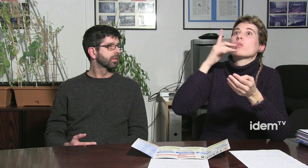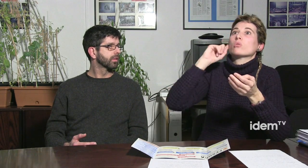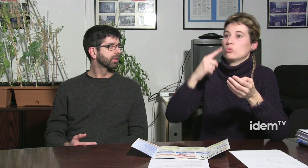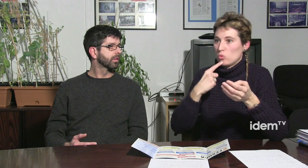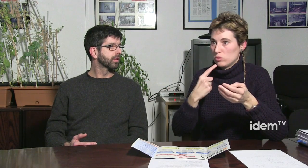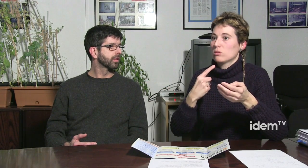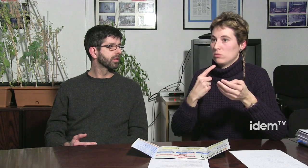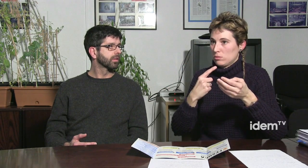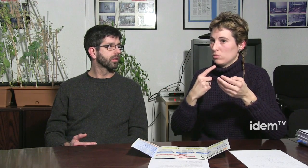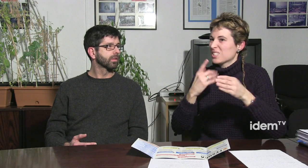sé...